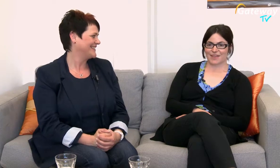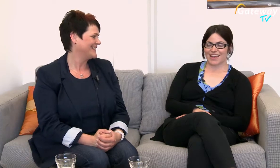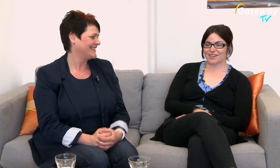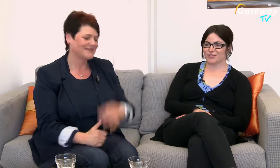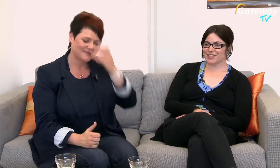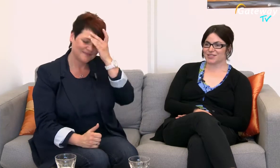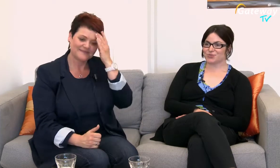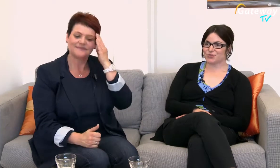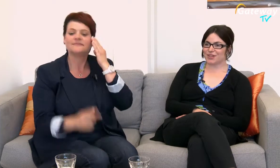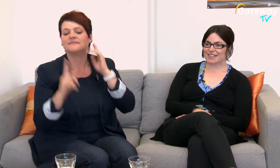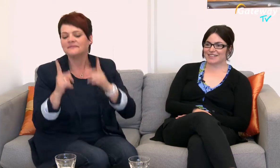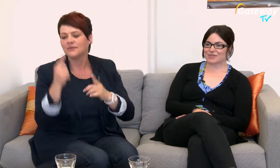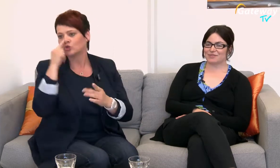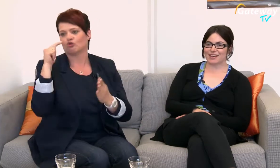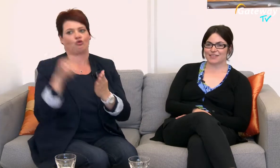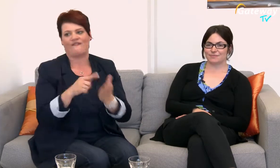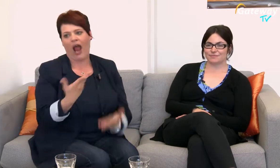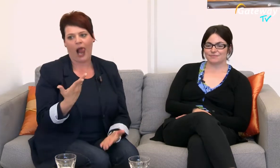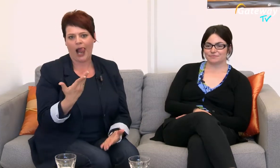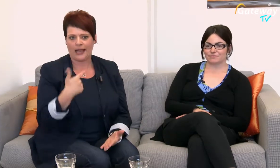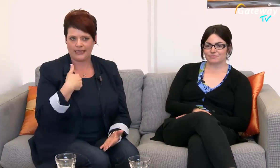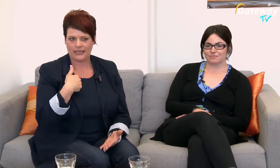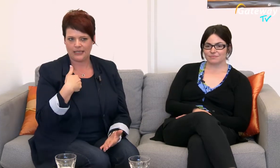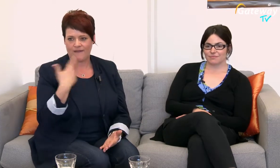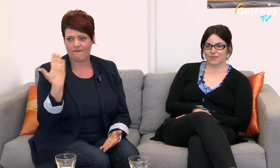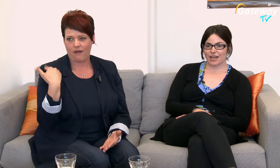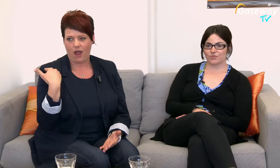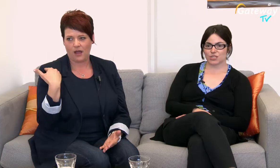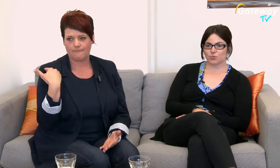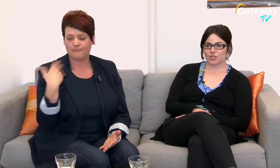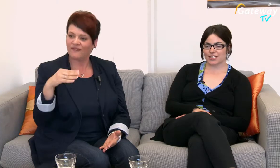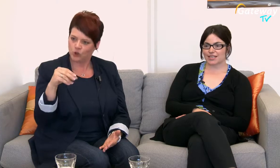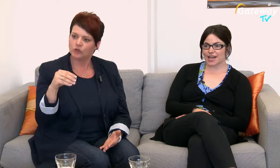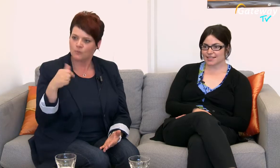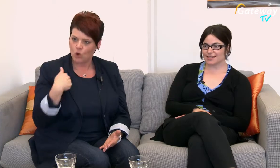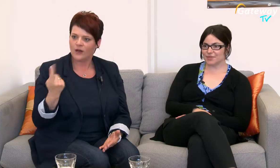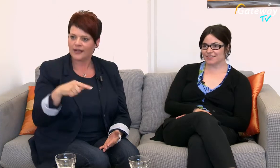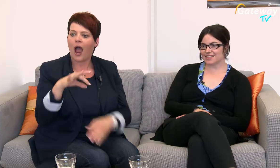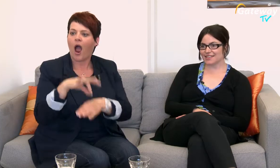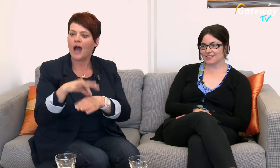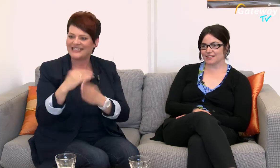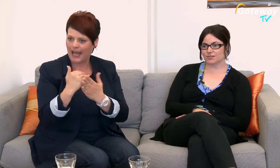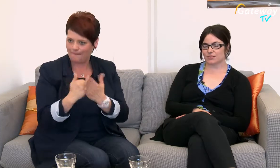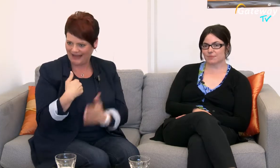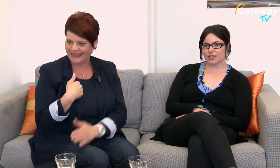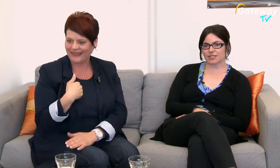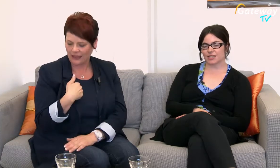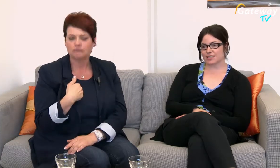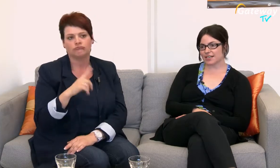war eher irgendwie ein Zufall Also ich war, ja, in Würzburg hatte ich einen Arzttermin letztendlich und habe dann gedacht, ich kann